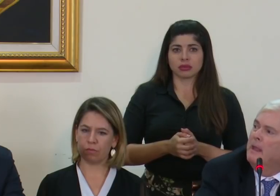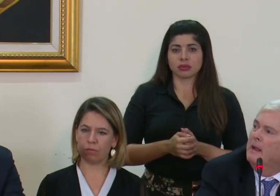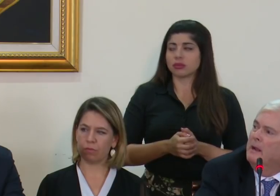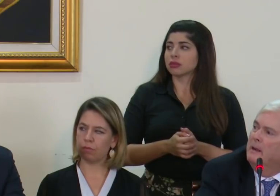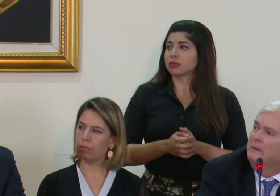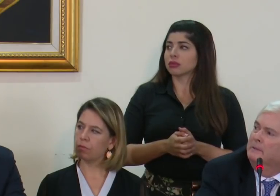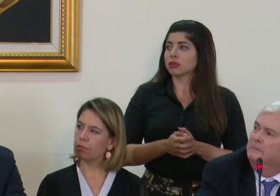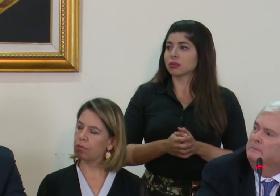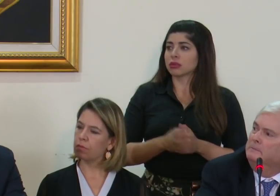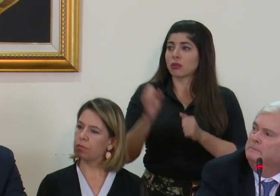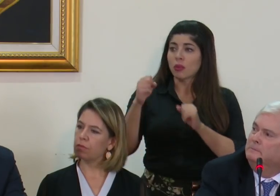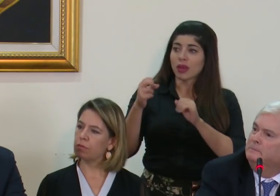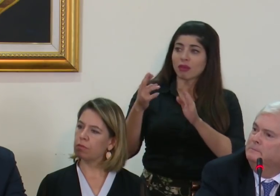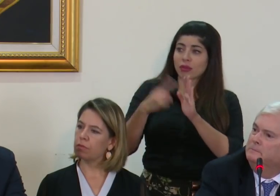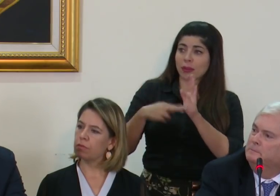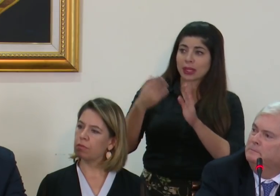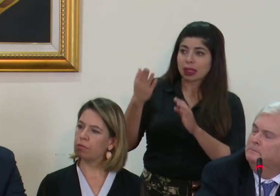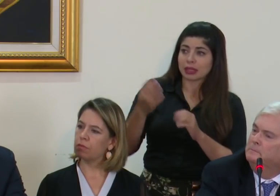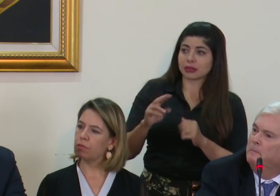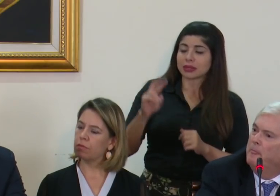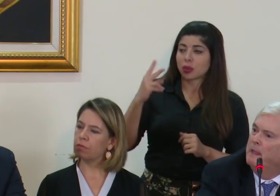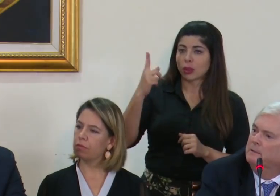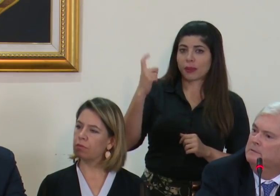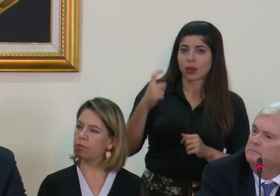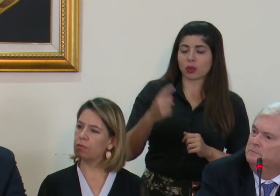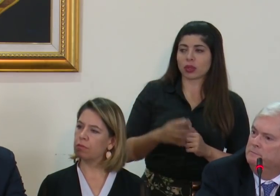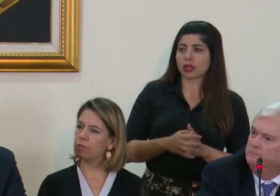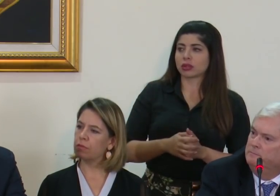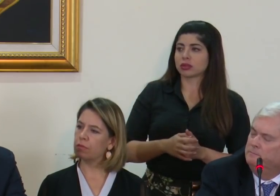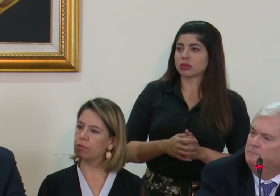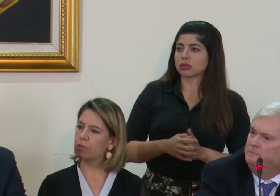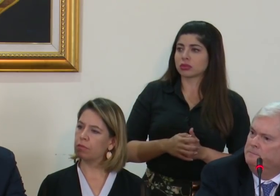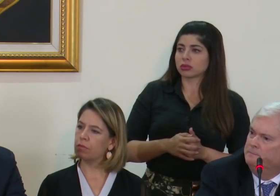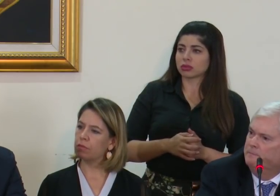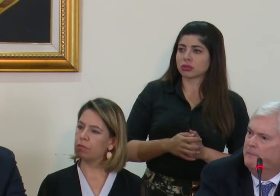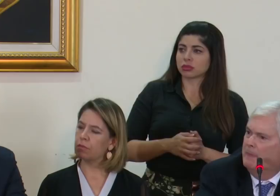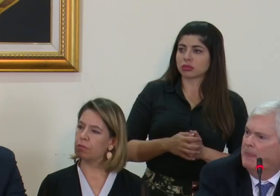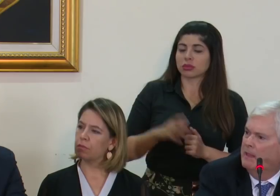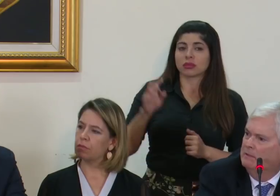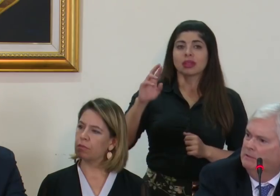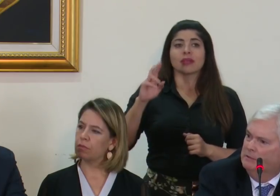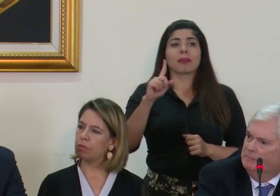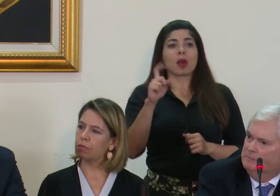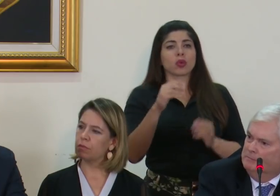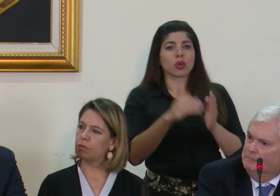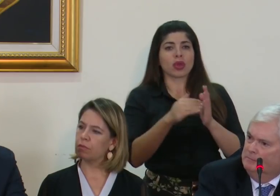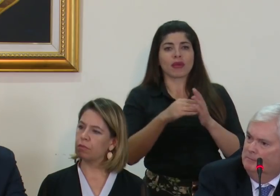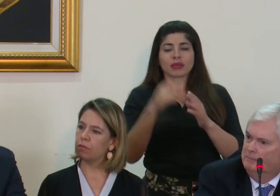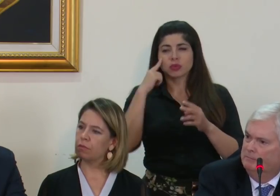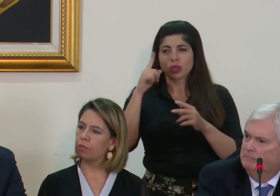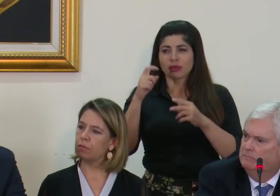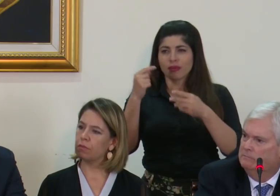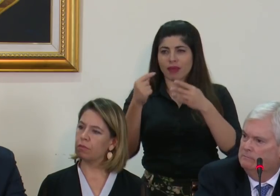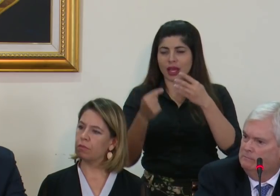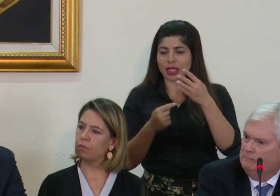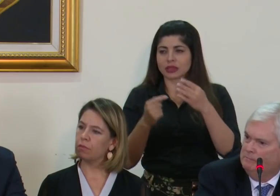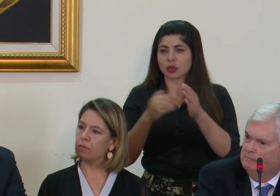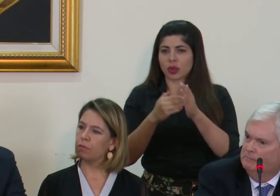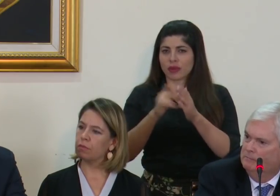Sí, se la repite, colega, por favor, si usted le reitera la pregunta al señor ministro, porque fueron varias.